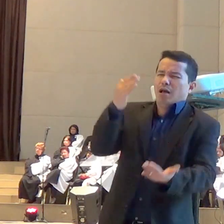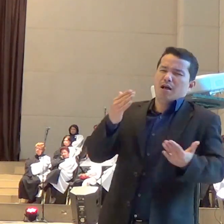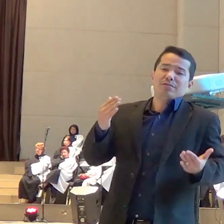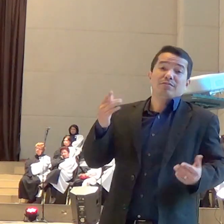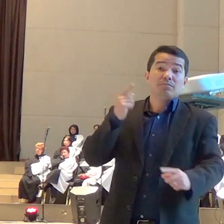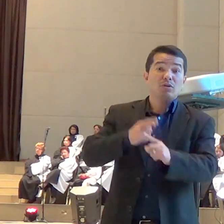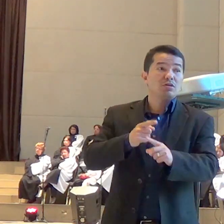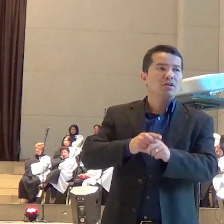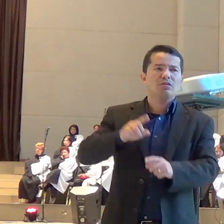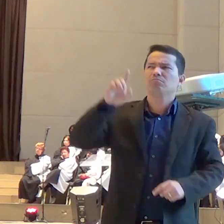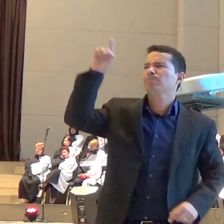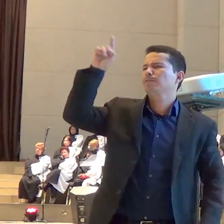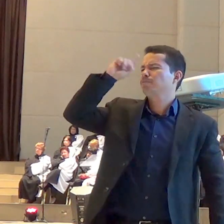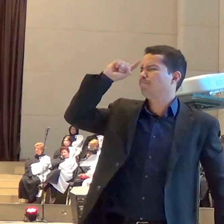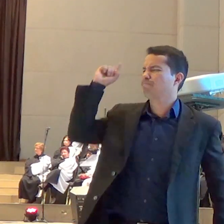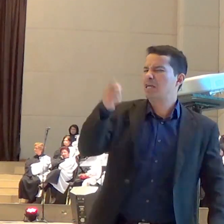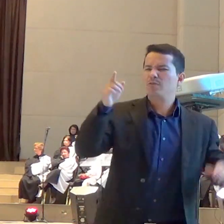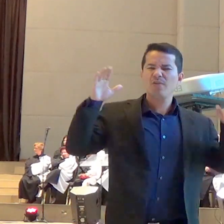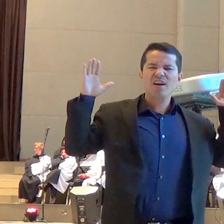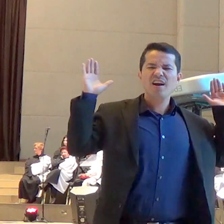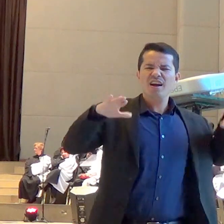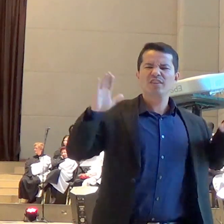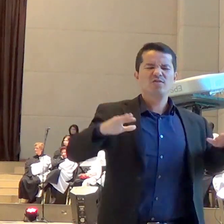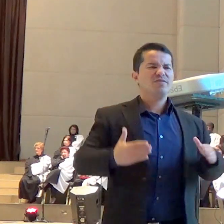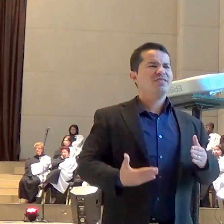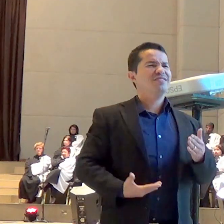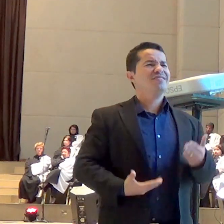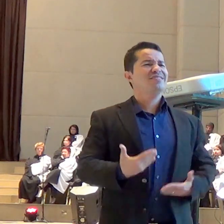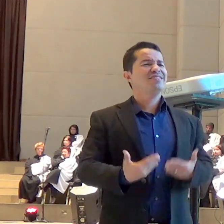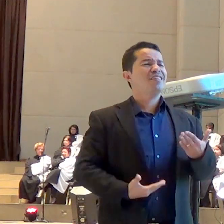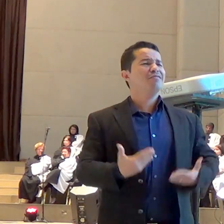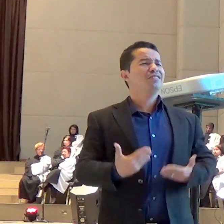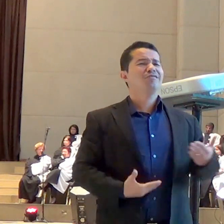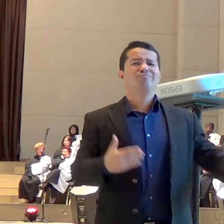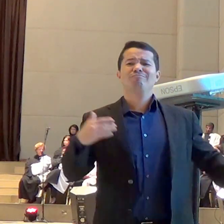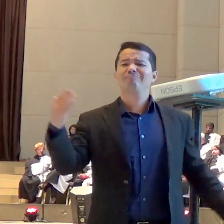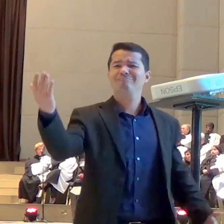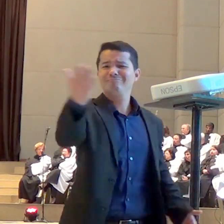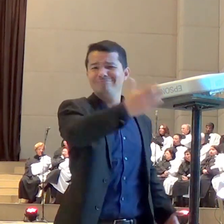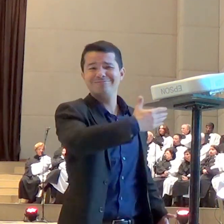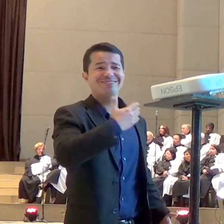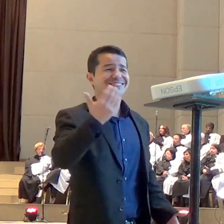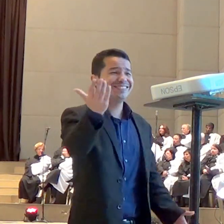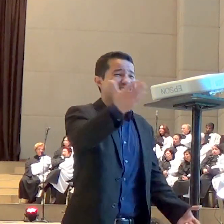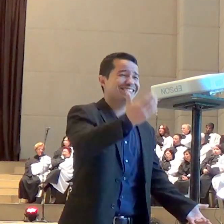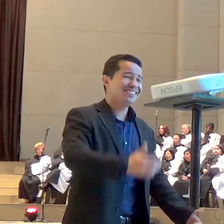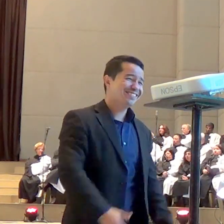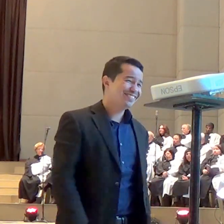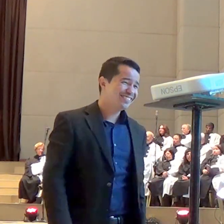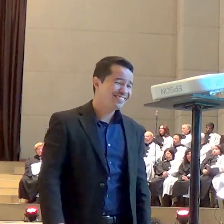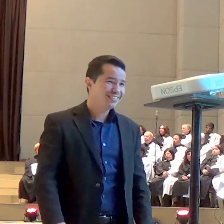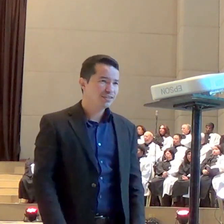ordem de Deus uma coisa que a gente tem que aprender é que a gente não ora para anjo